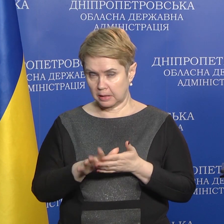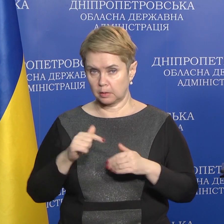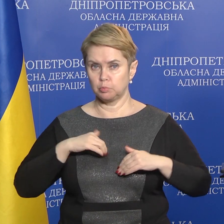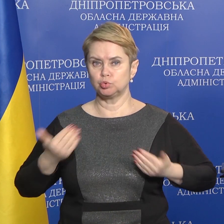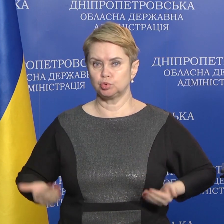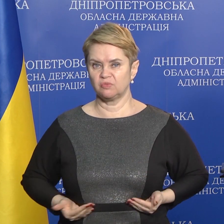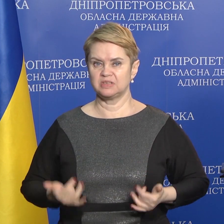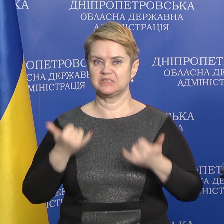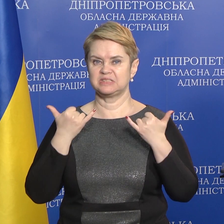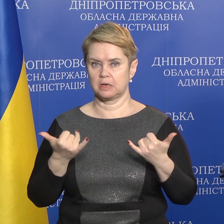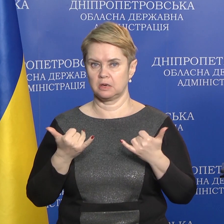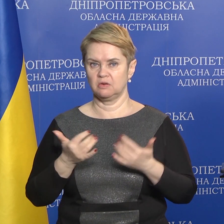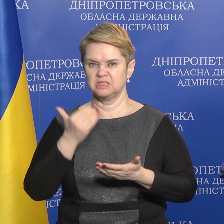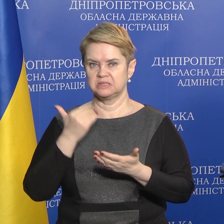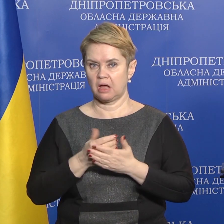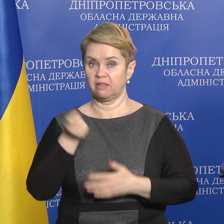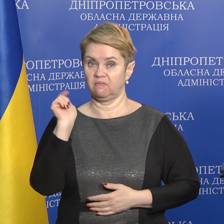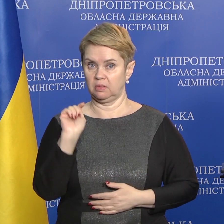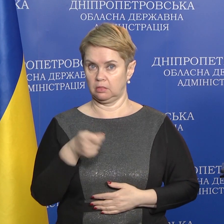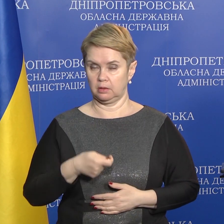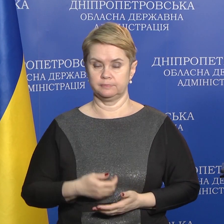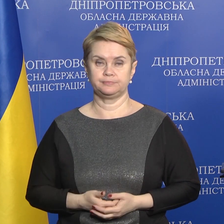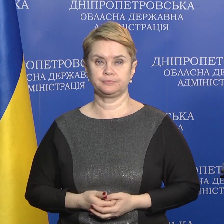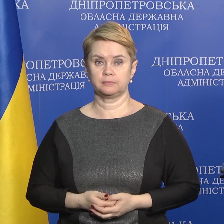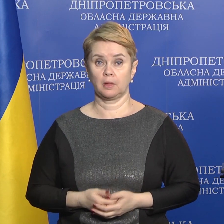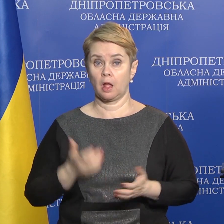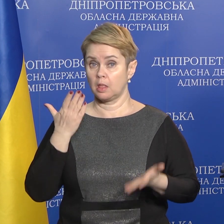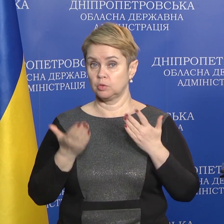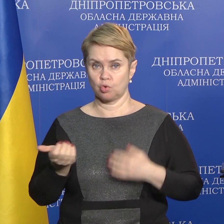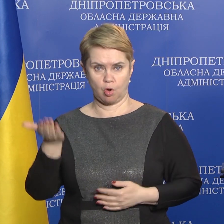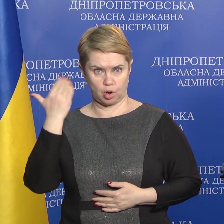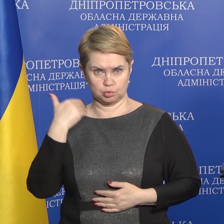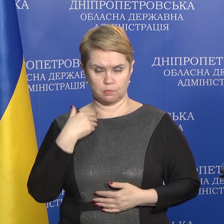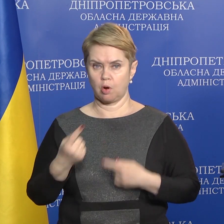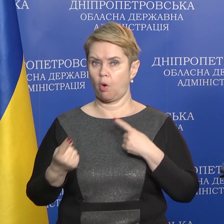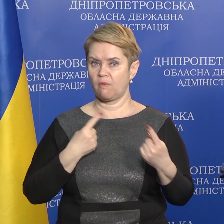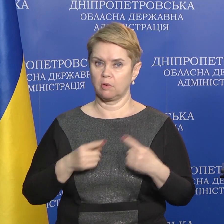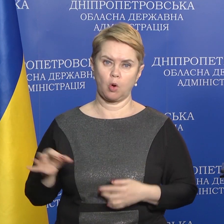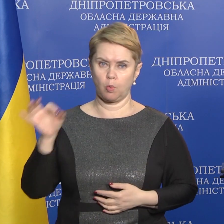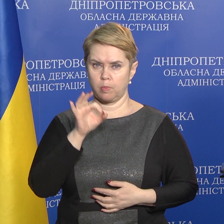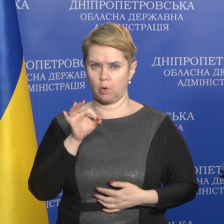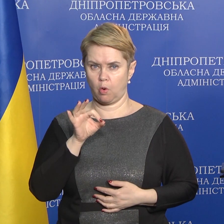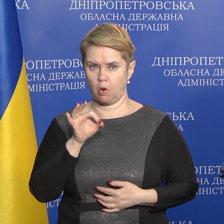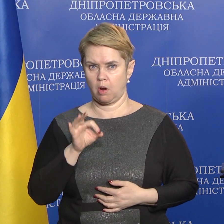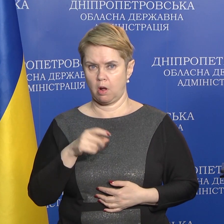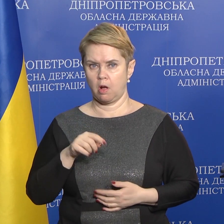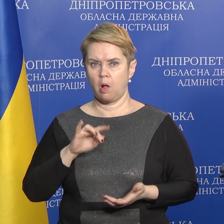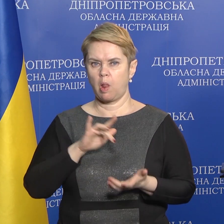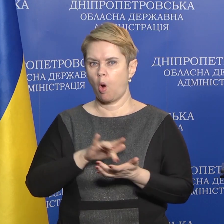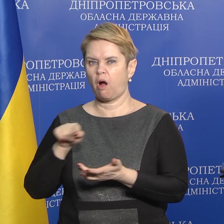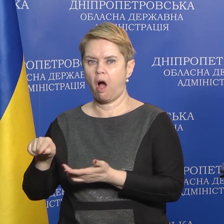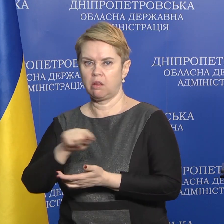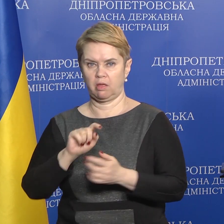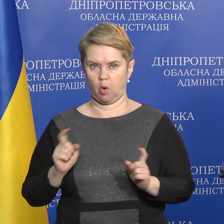живемо зараз у стані війни. Якщо раніше ми говорили про локальний конфлікт,